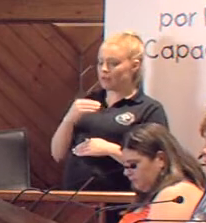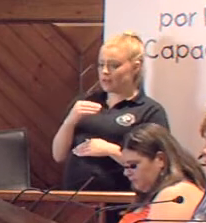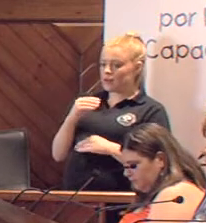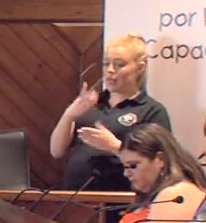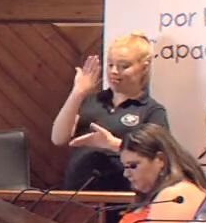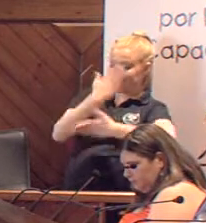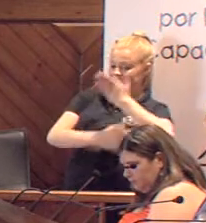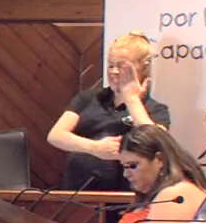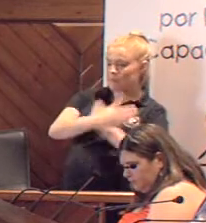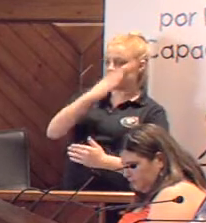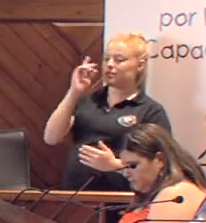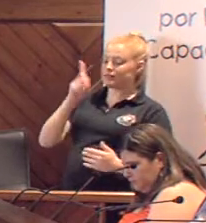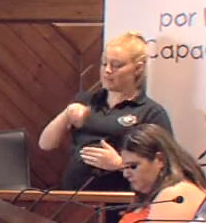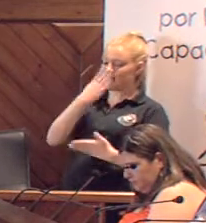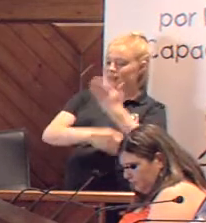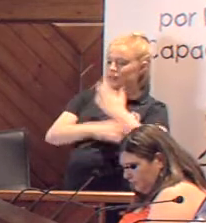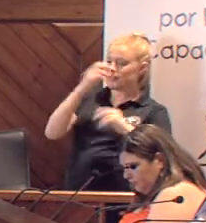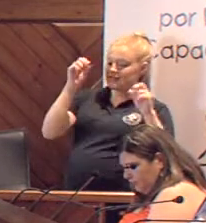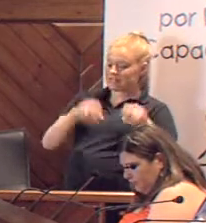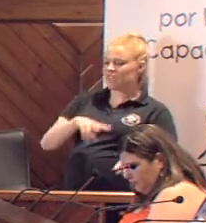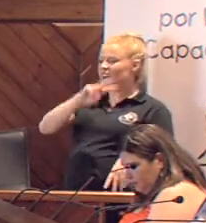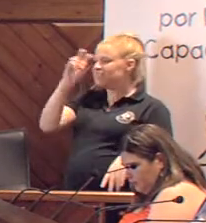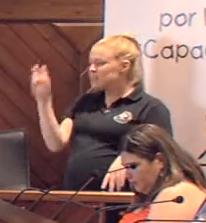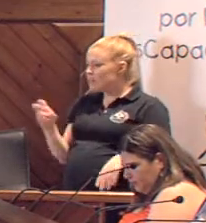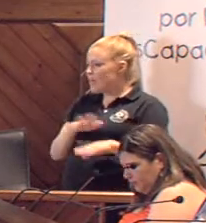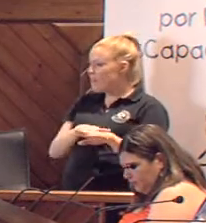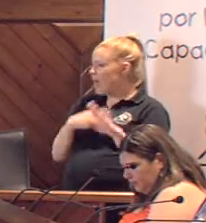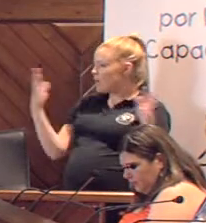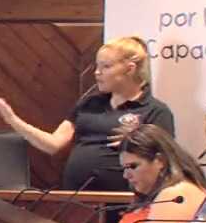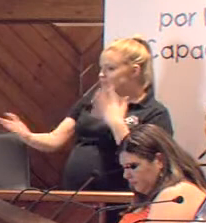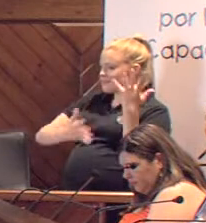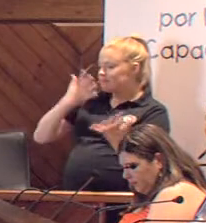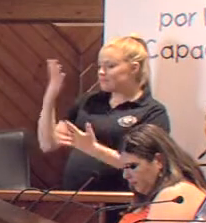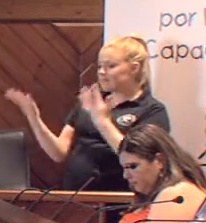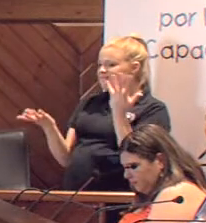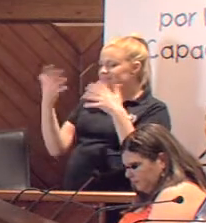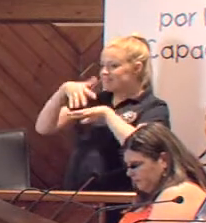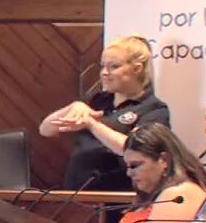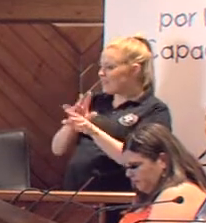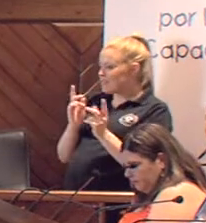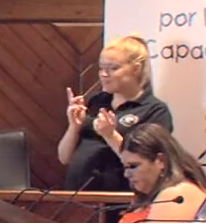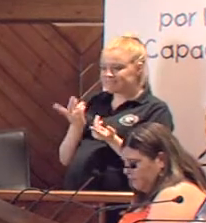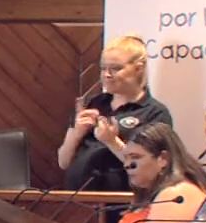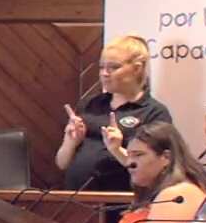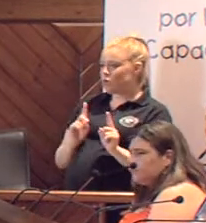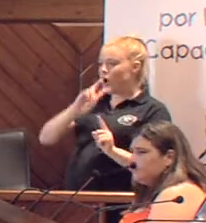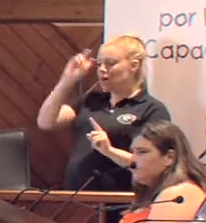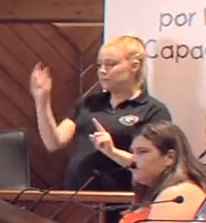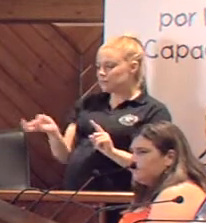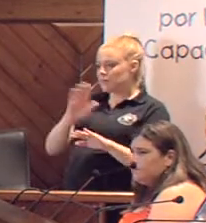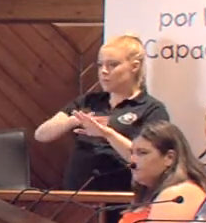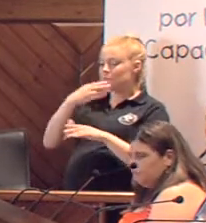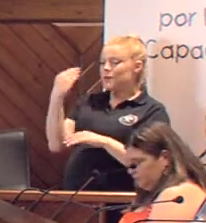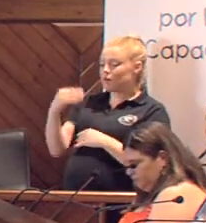sin discapacidad. No hay actividades que fomenten la inclusión de todas las personas, ni actividades para